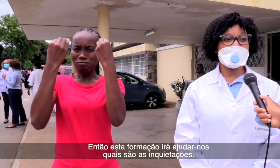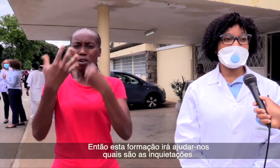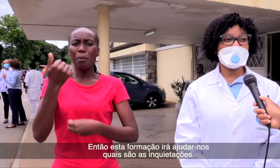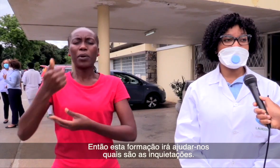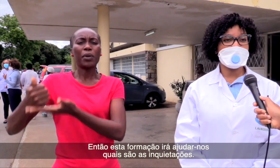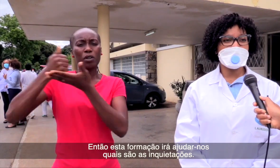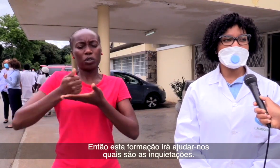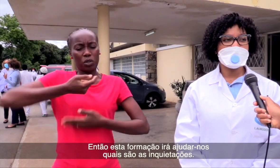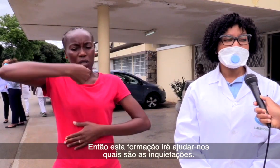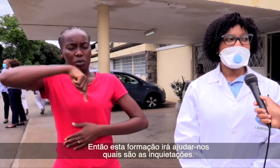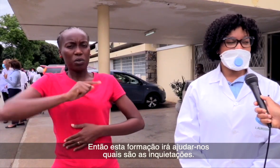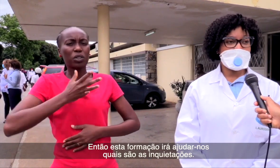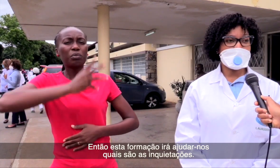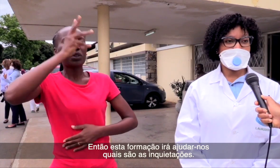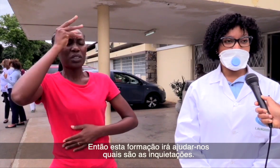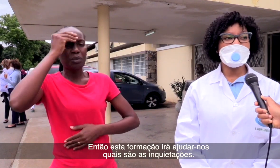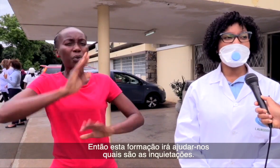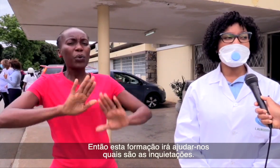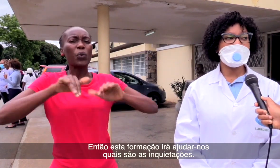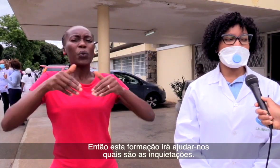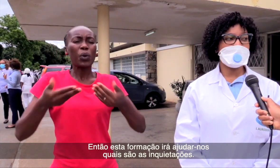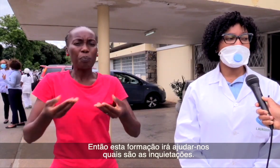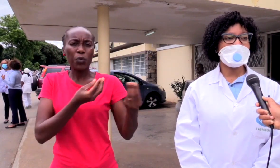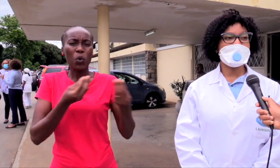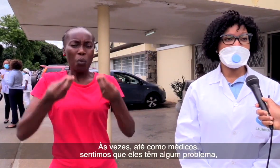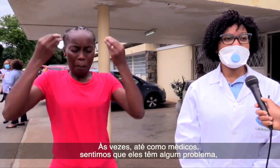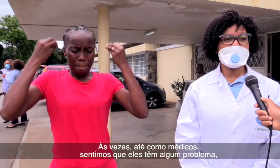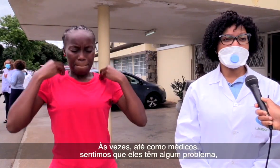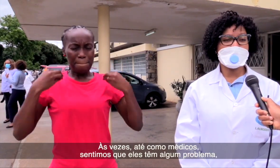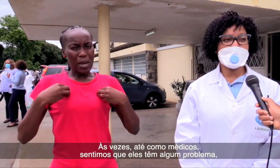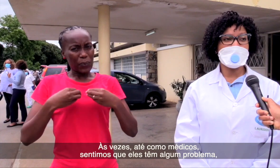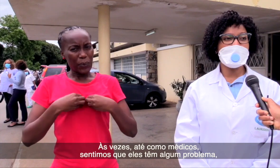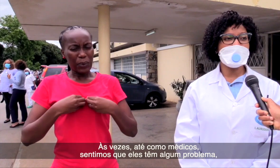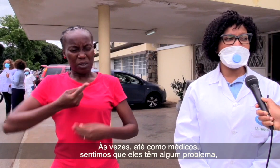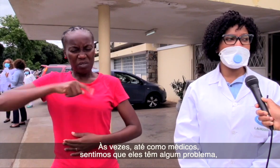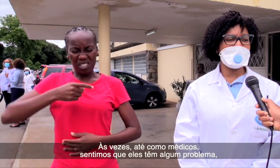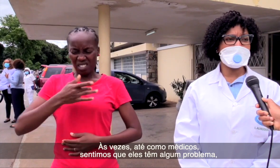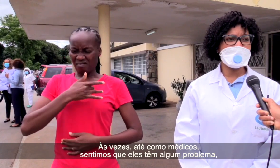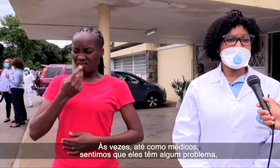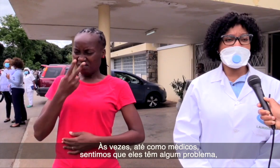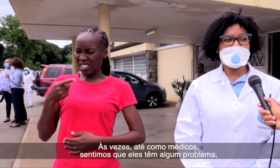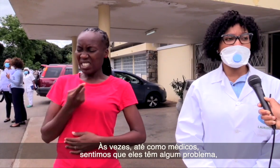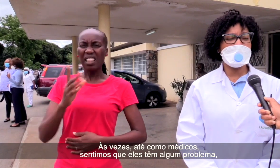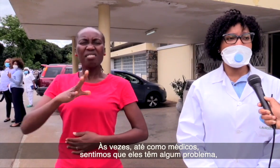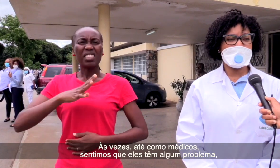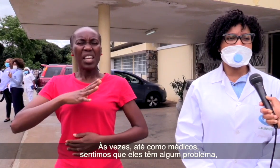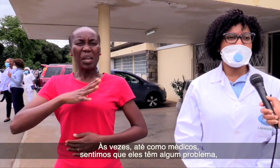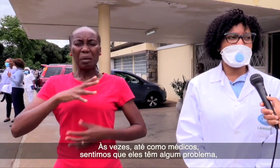as inquietações. Às vezes, até como médicos, sentimos que eles têm algum problema. Tentamos gesticular para perceber